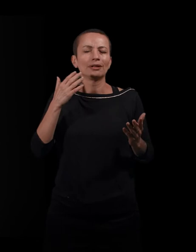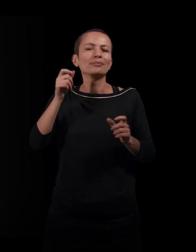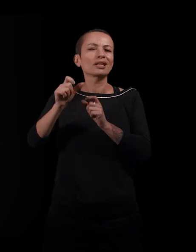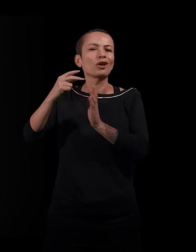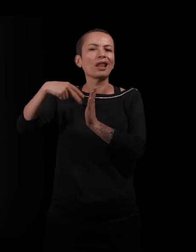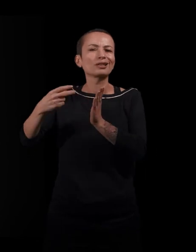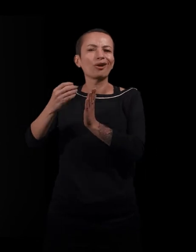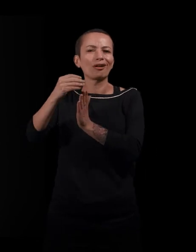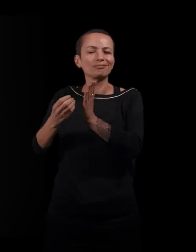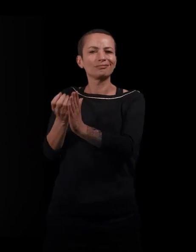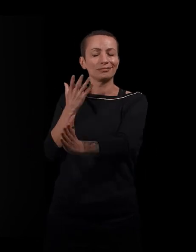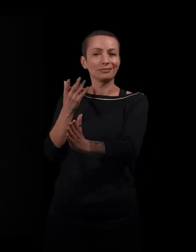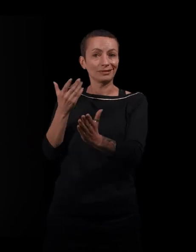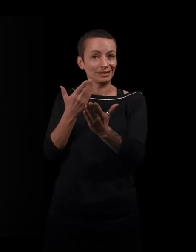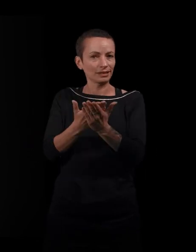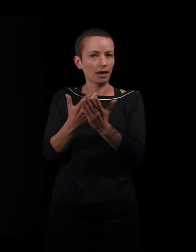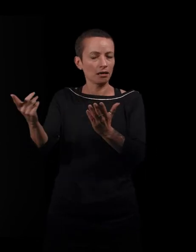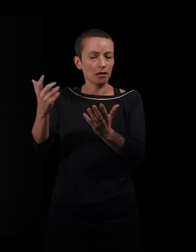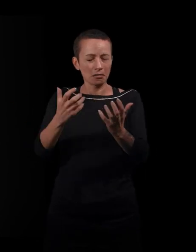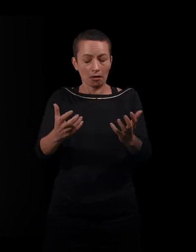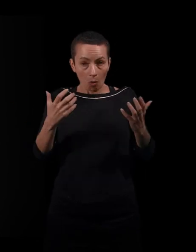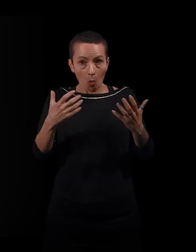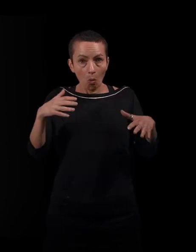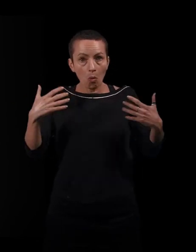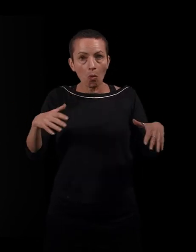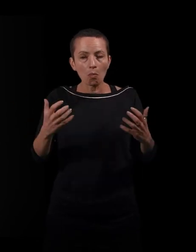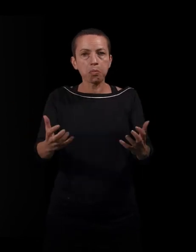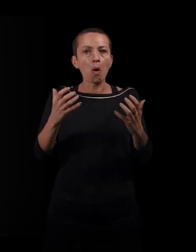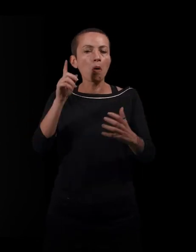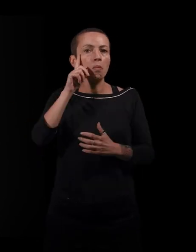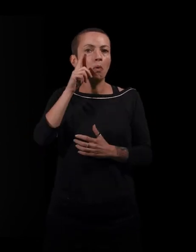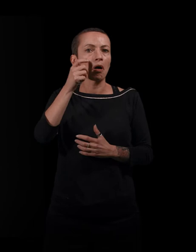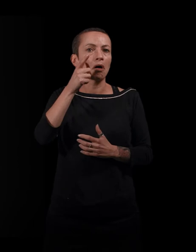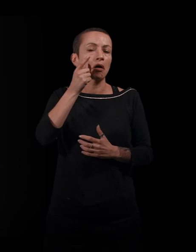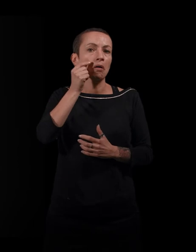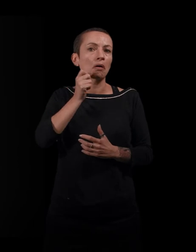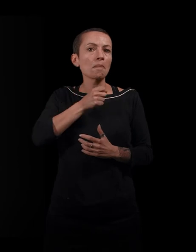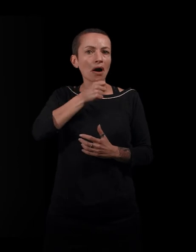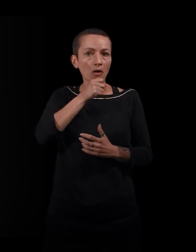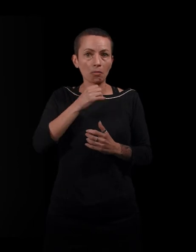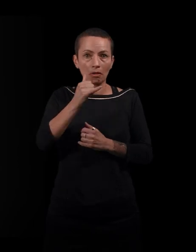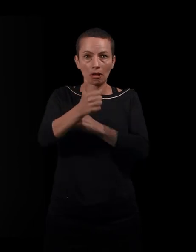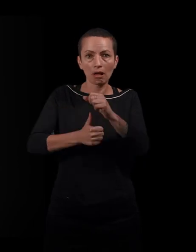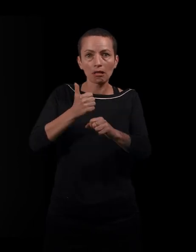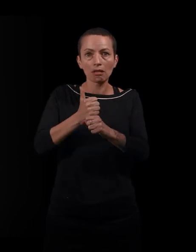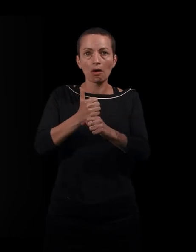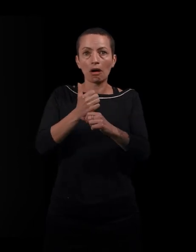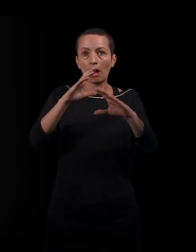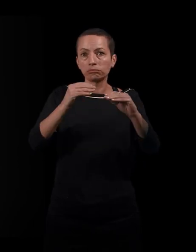un aspect du livre qui les a beaucoup marqués, parce que mes grands-parents, pendant un an, vont vivre avec deux enfants relativement petits, de 10 et 9 ans,